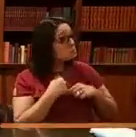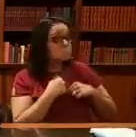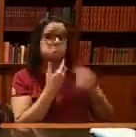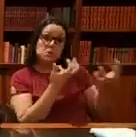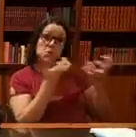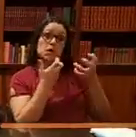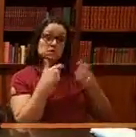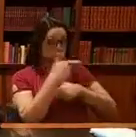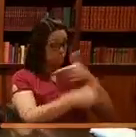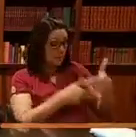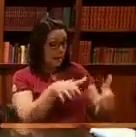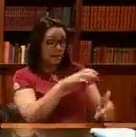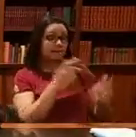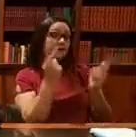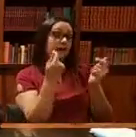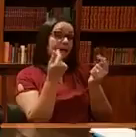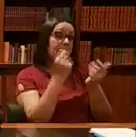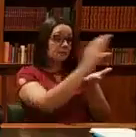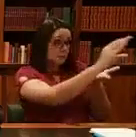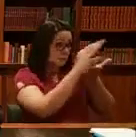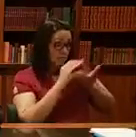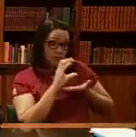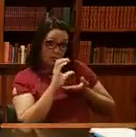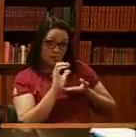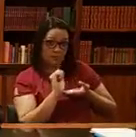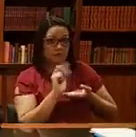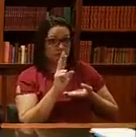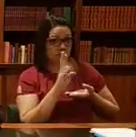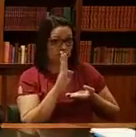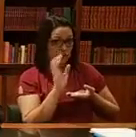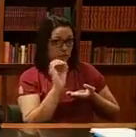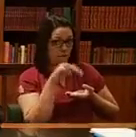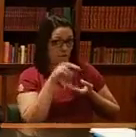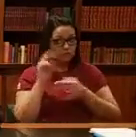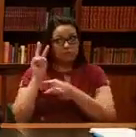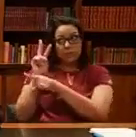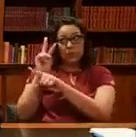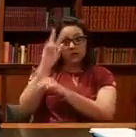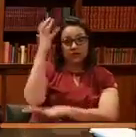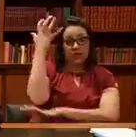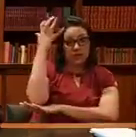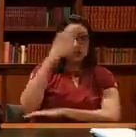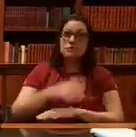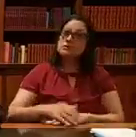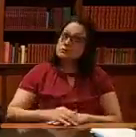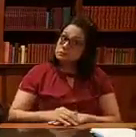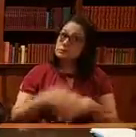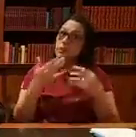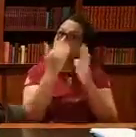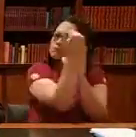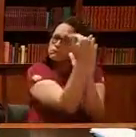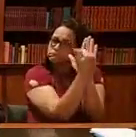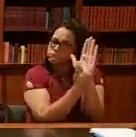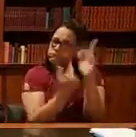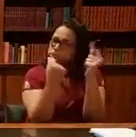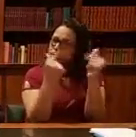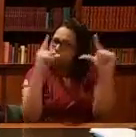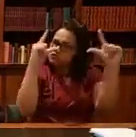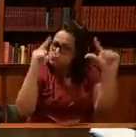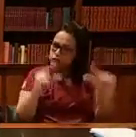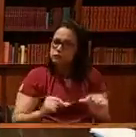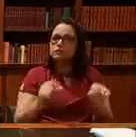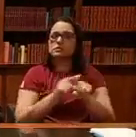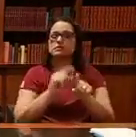carbono, para comercializar o crédito de carbono, para preservar. E mais, presidente, baixa o preço do combustível no